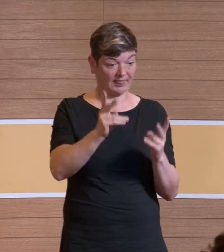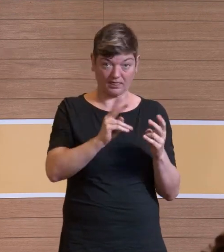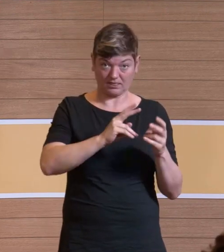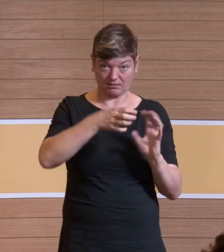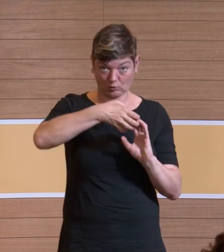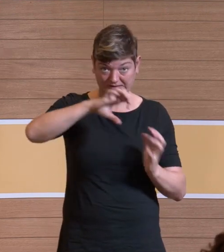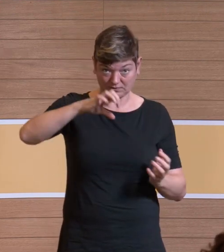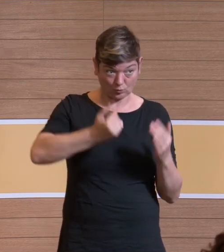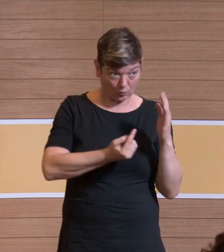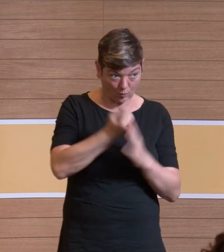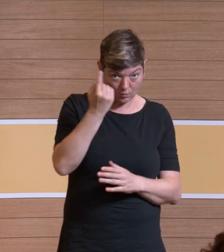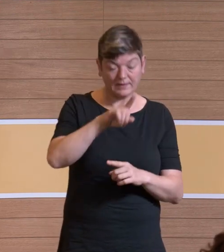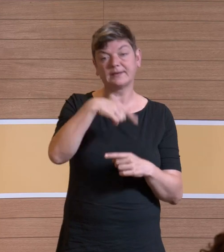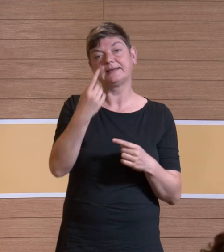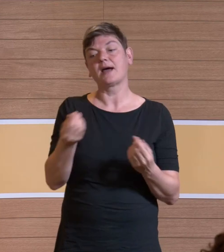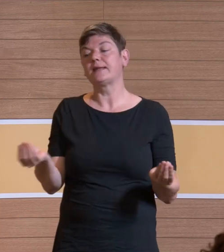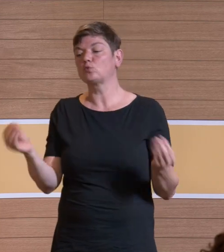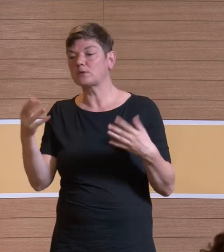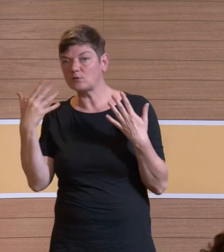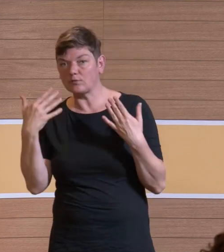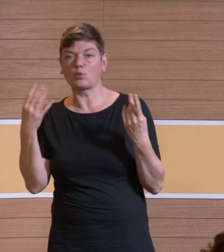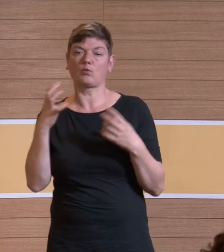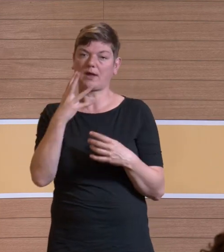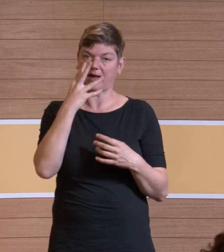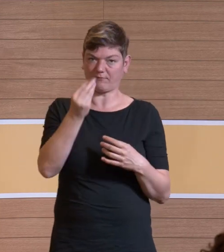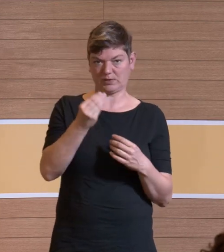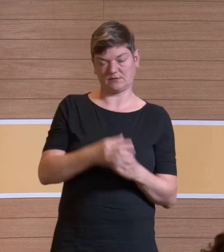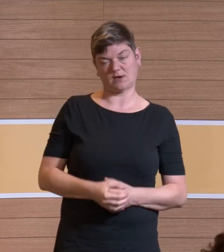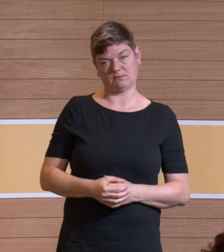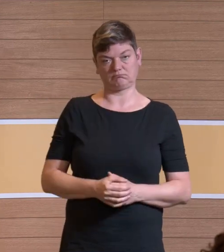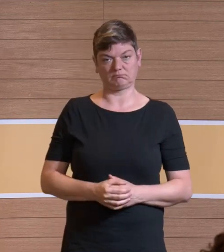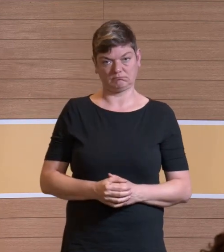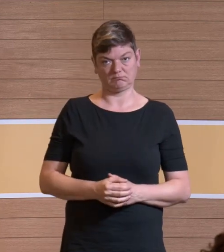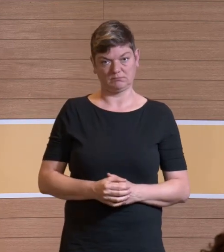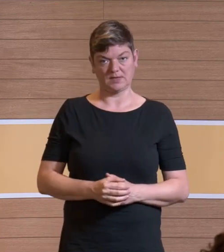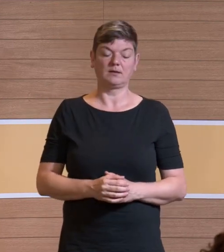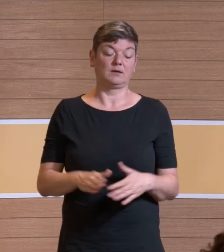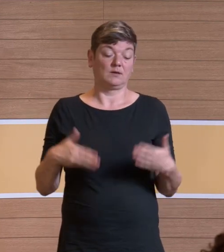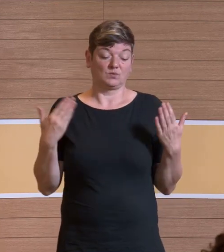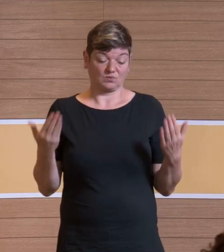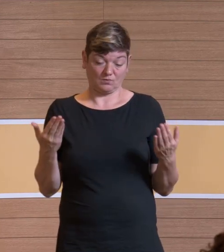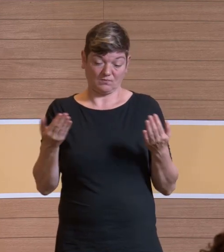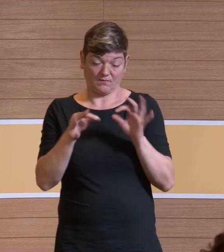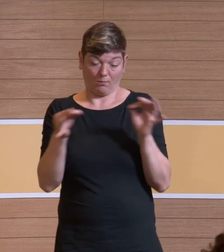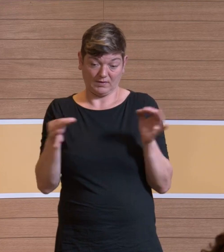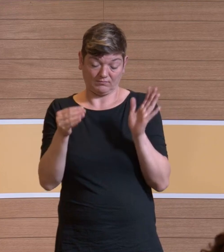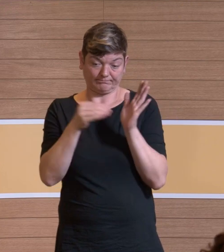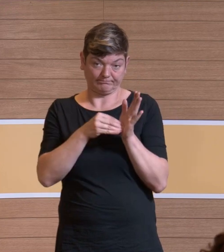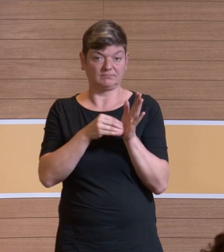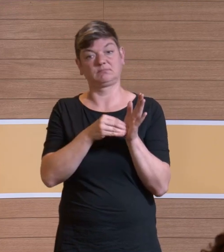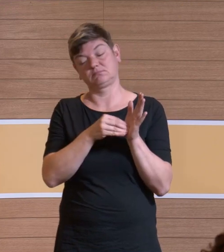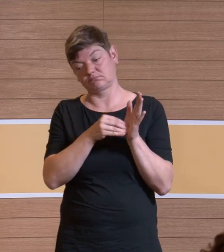soll man zusätzlich die Lüftung verbessern oder FFP2-Masken verwenden. das, denke ich, ist eigentlich